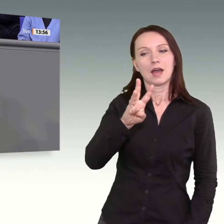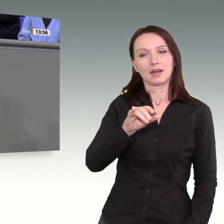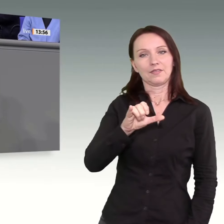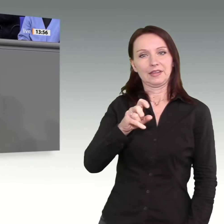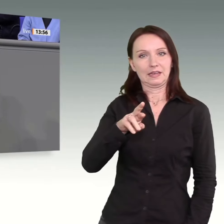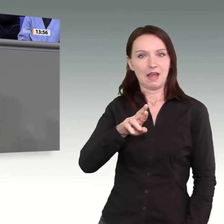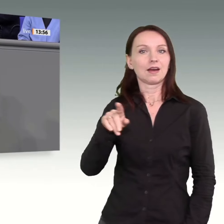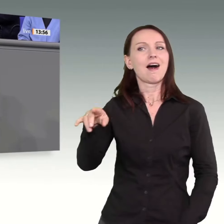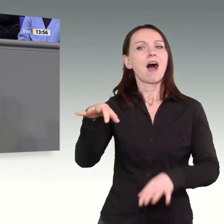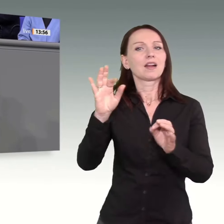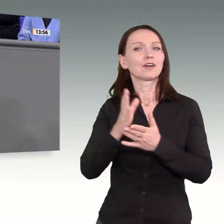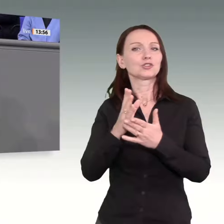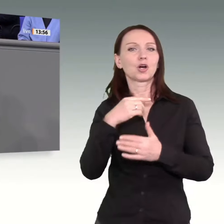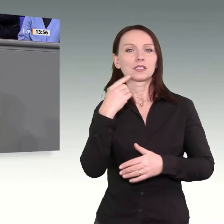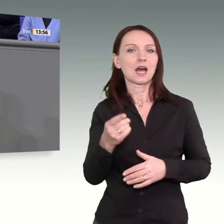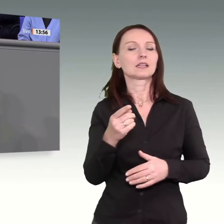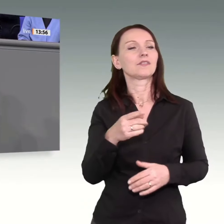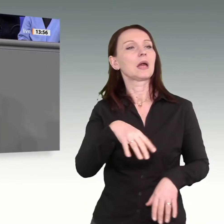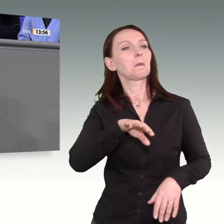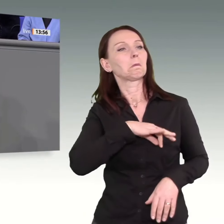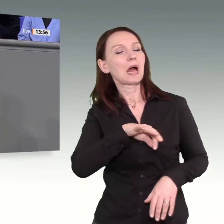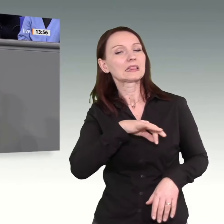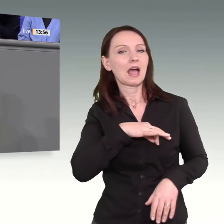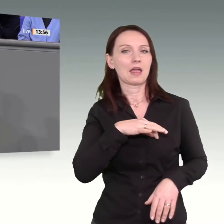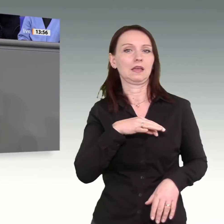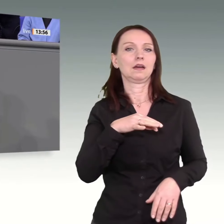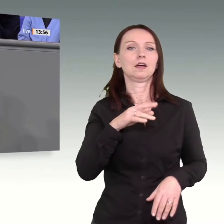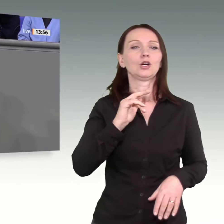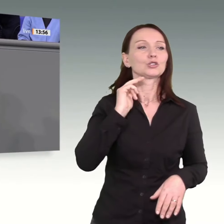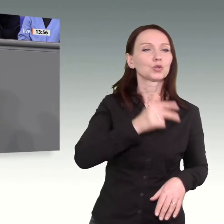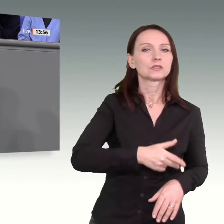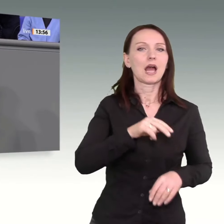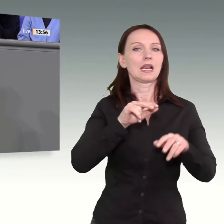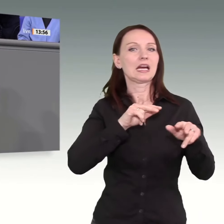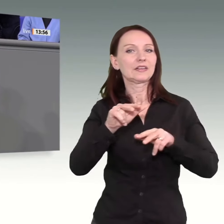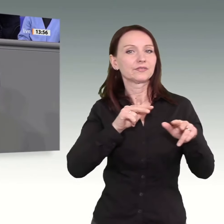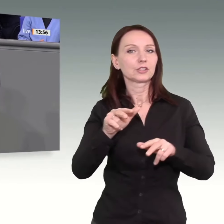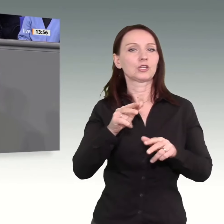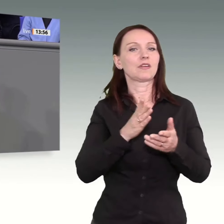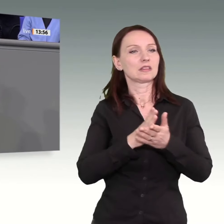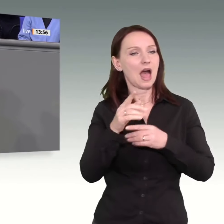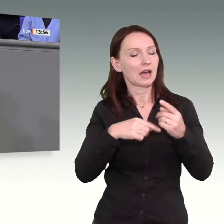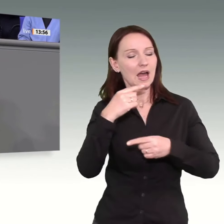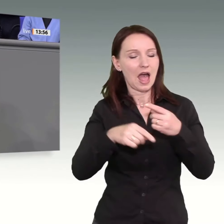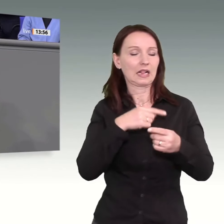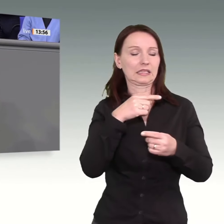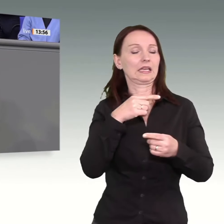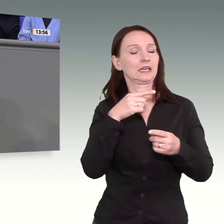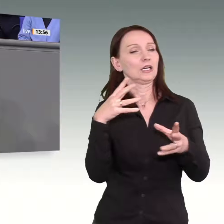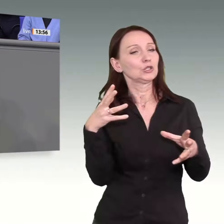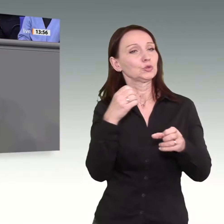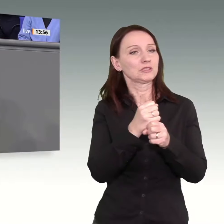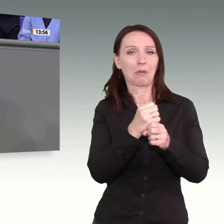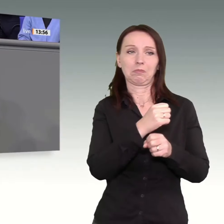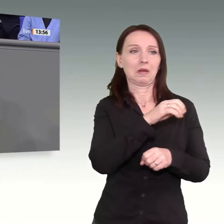gesagt, keine Partei würde Soziales, Wirtschaft und Nachhaltigkeit so gut zusammenbringen wie Sie. Ich wäre ja glücklich, wenn es so